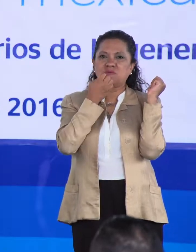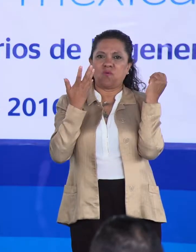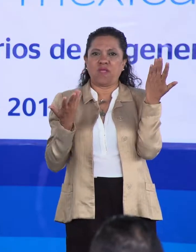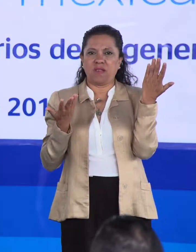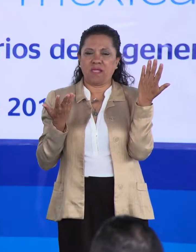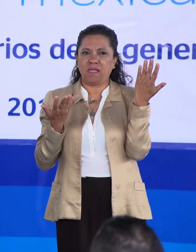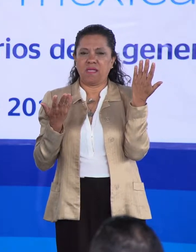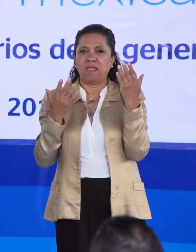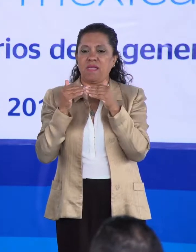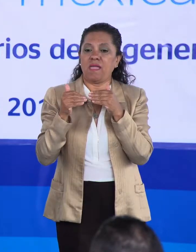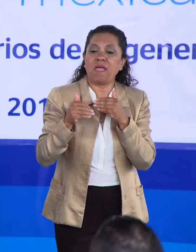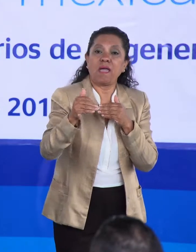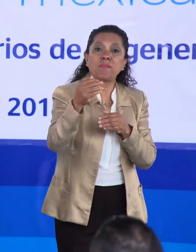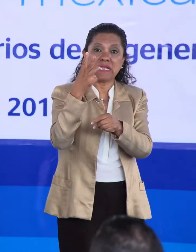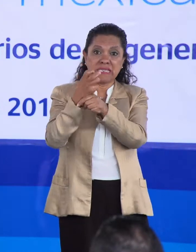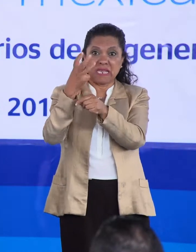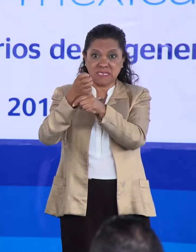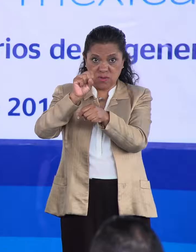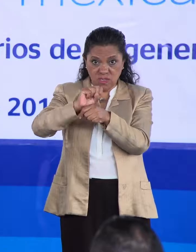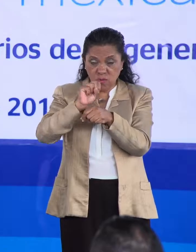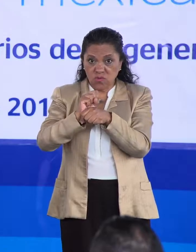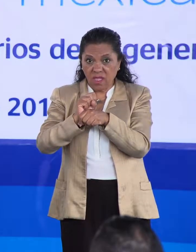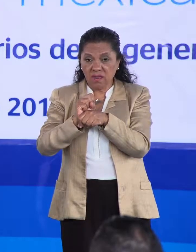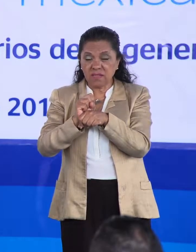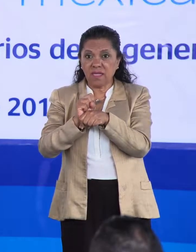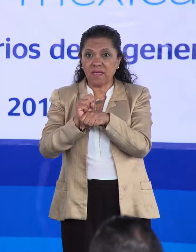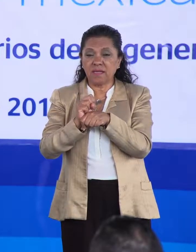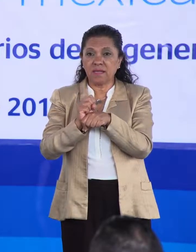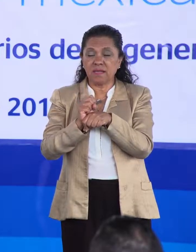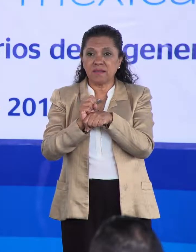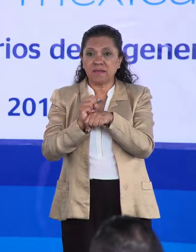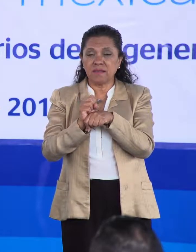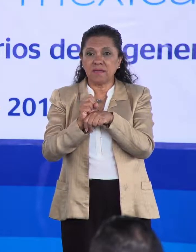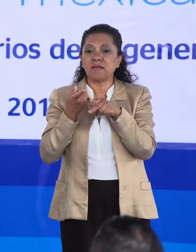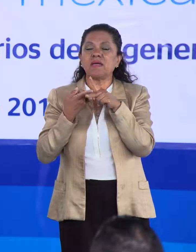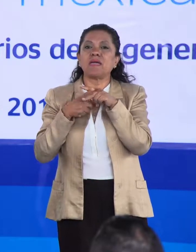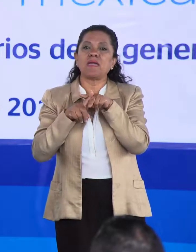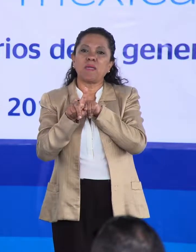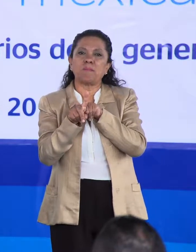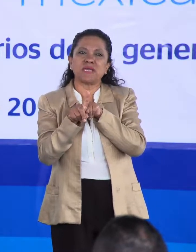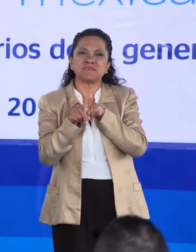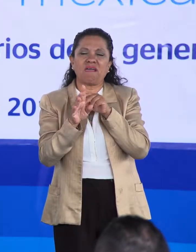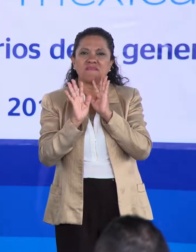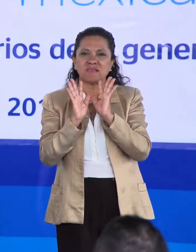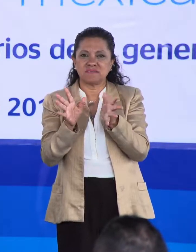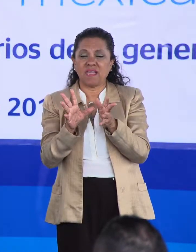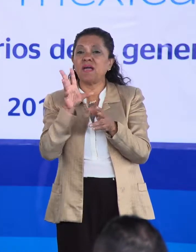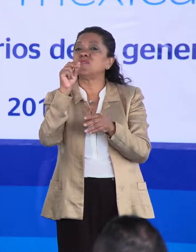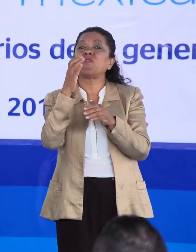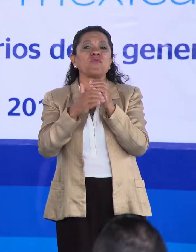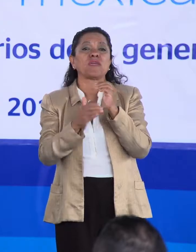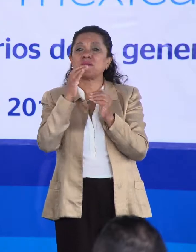A partir de tercero de secundaria, empezaban no a